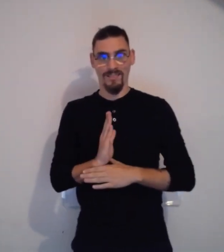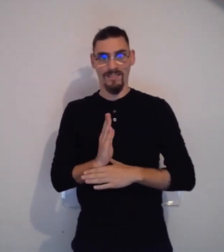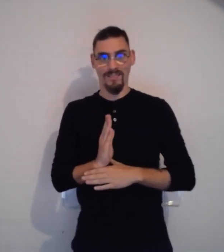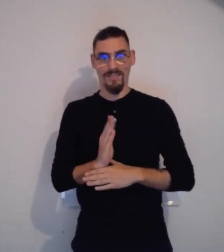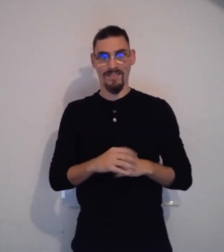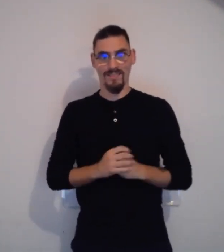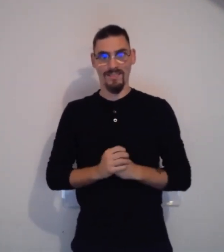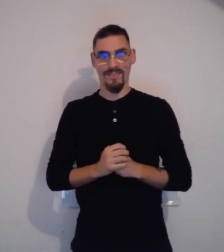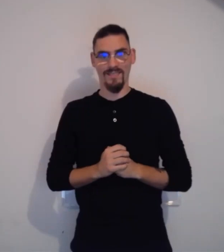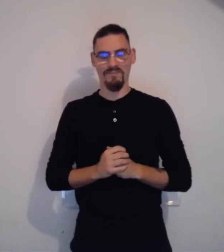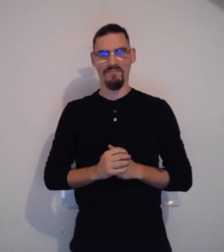prêt ?